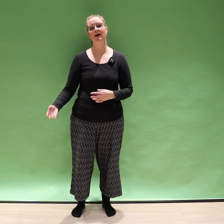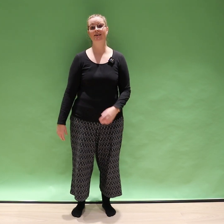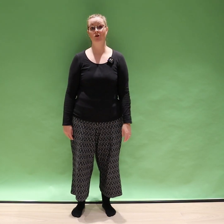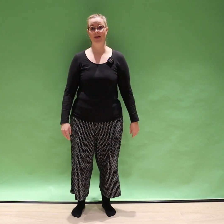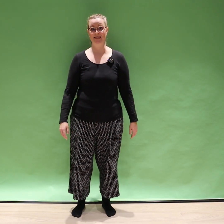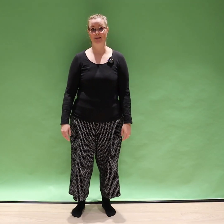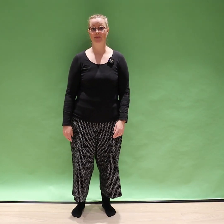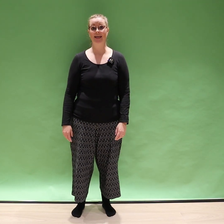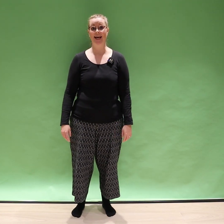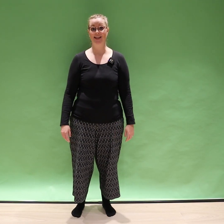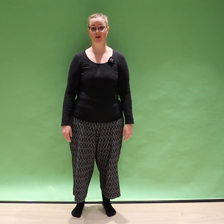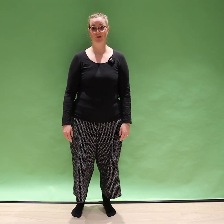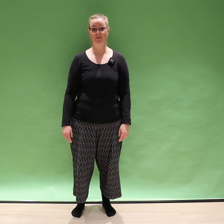aika nopeasti kehittyy.